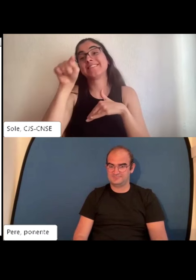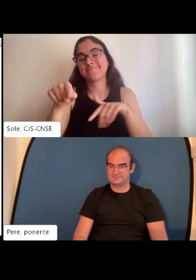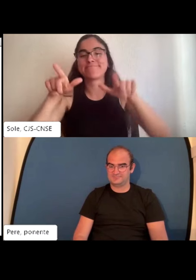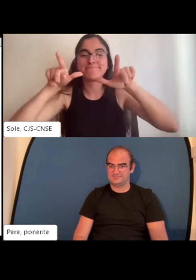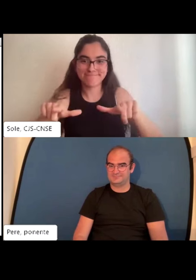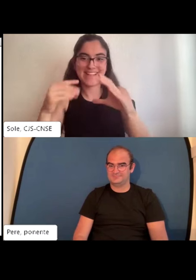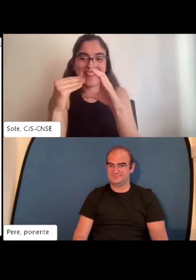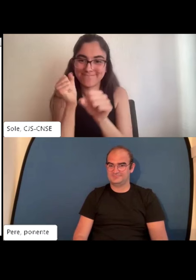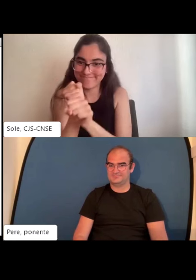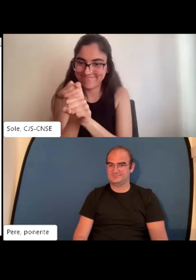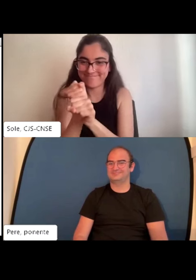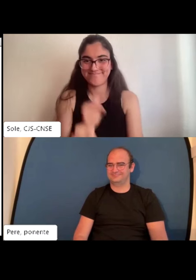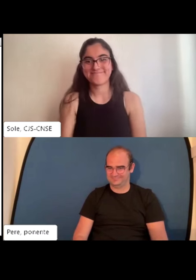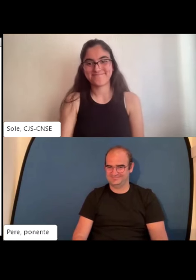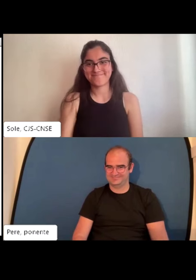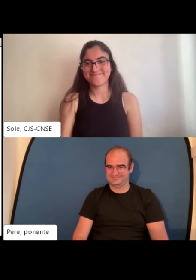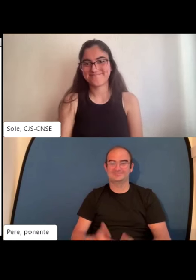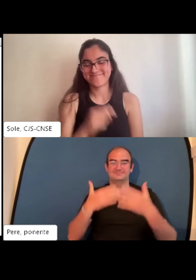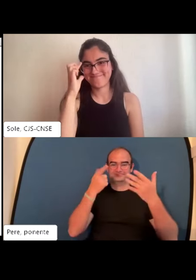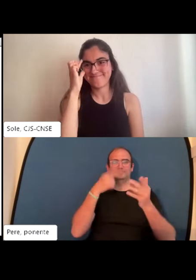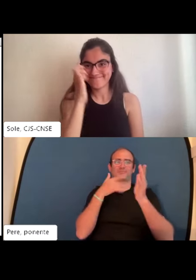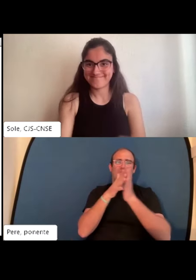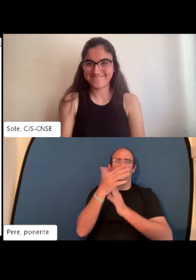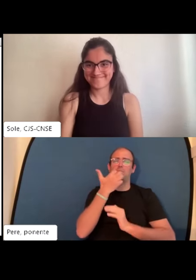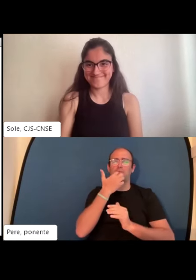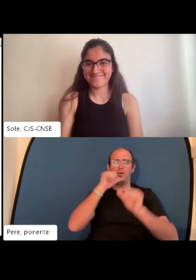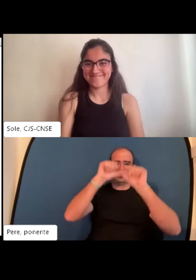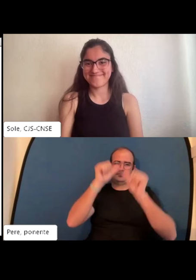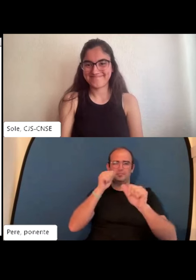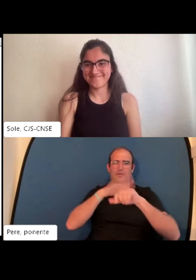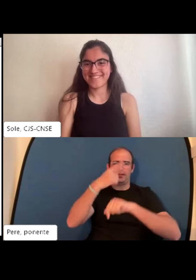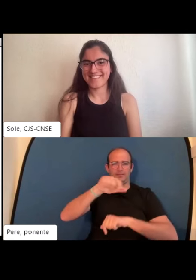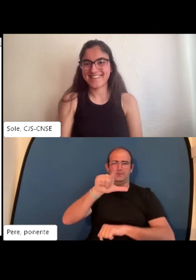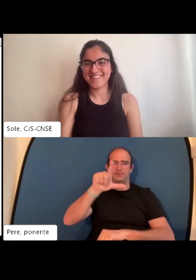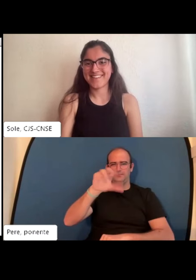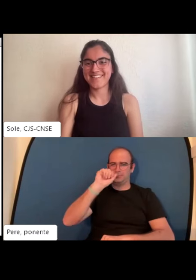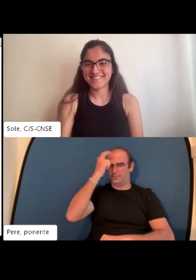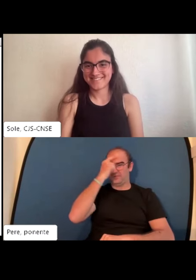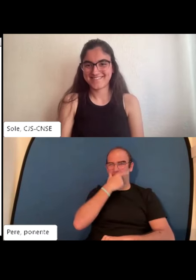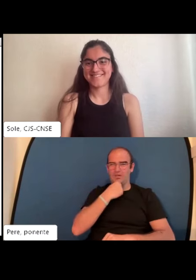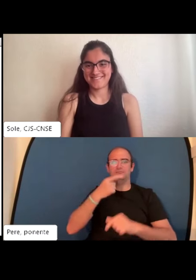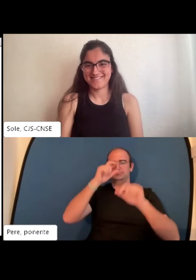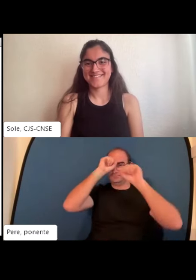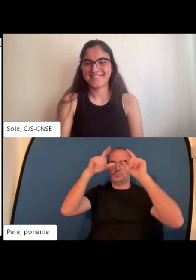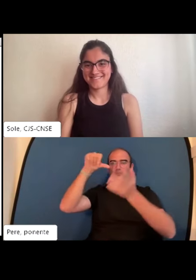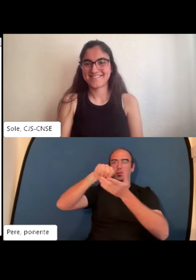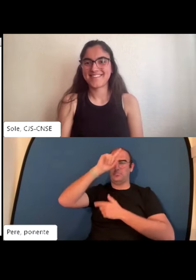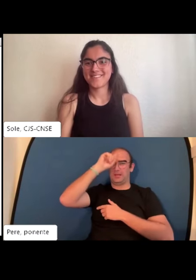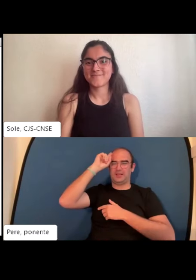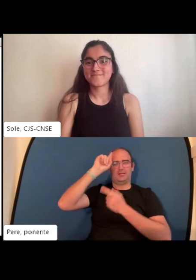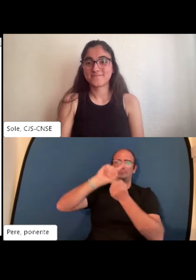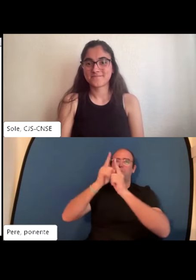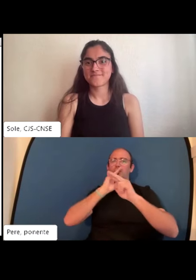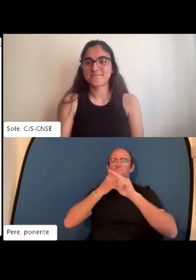hago un cambio a metro hasta llegar a la sede de la CJS. Bueno, esto es un poco un ejemplo